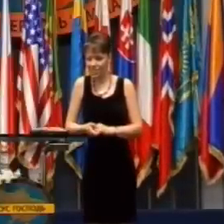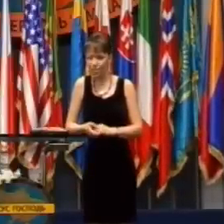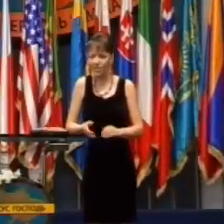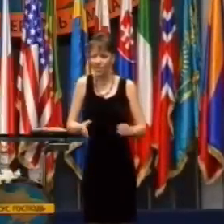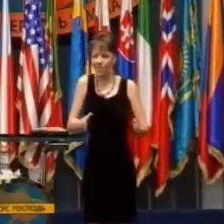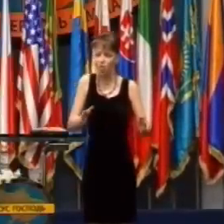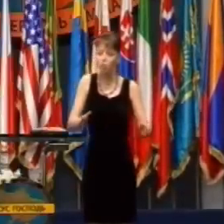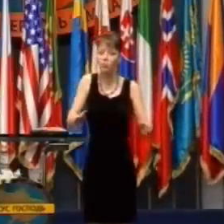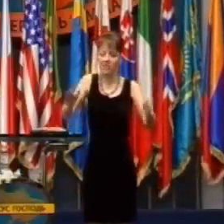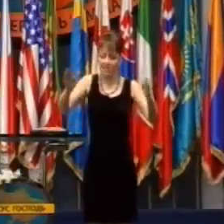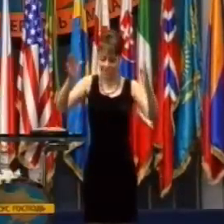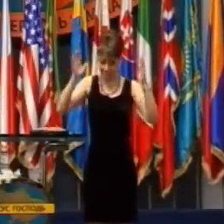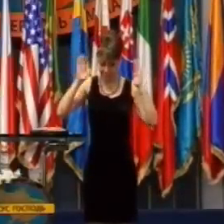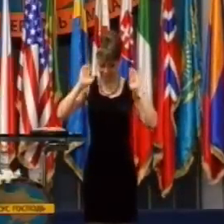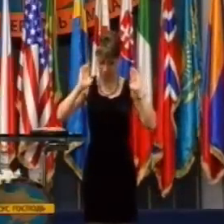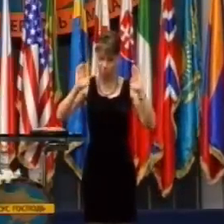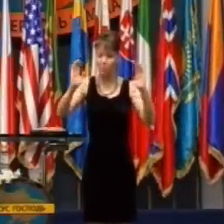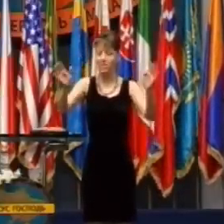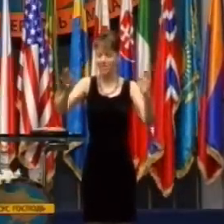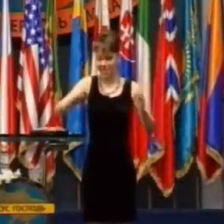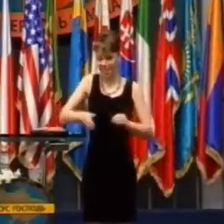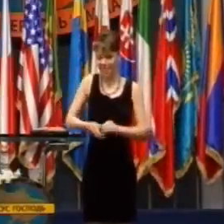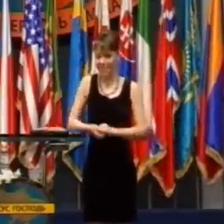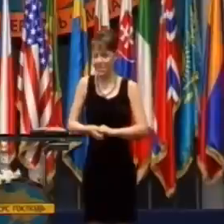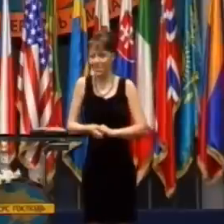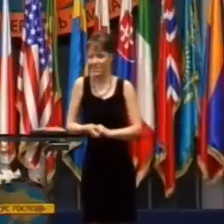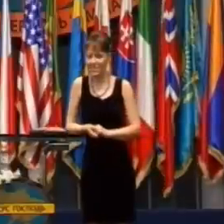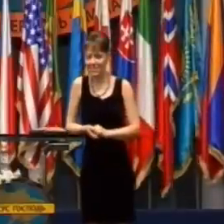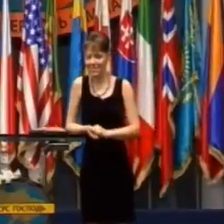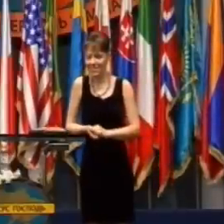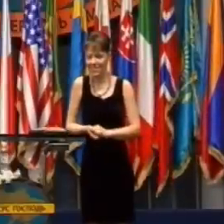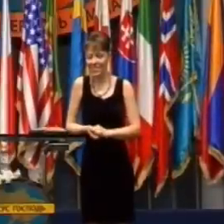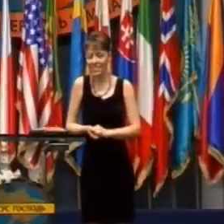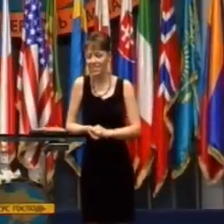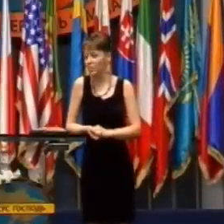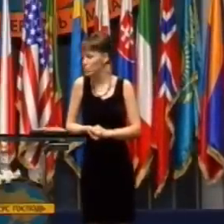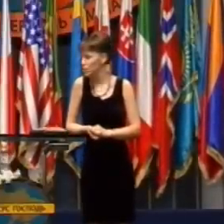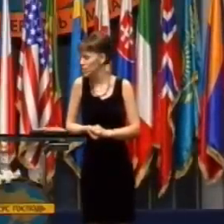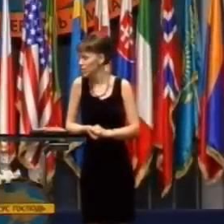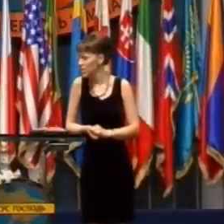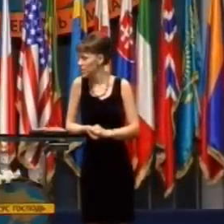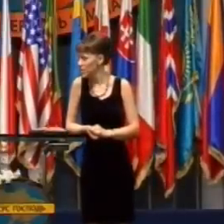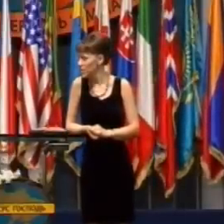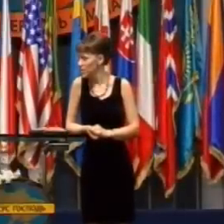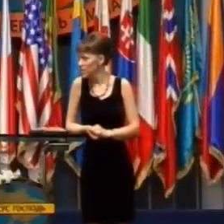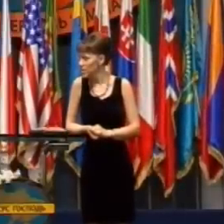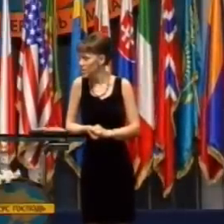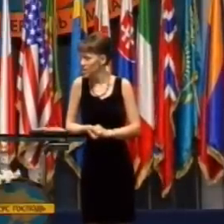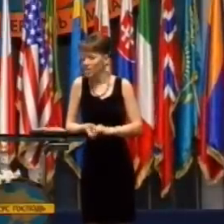aby som si pripravil niečo, čo by sa potom mohlo vysielať. Povedal som mu,